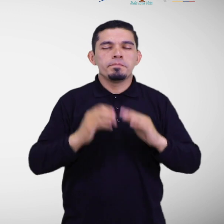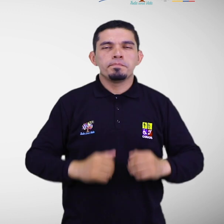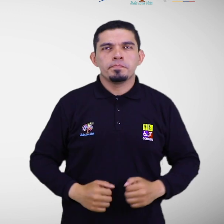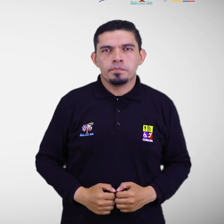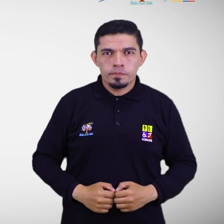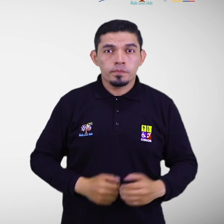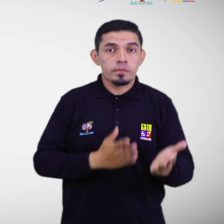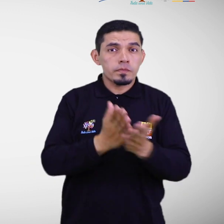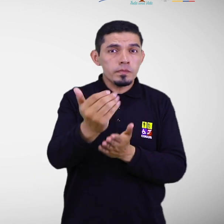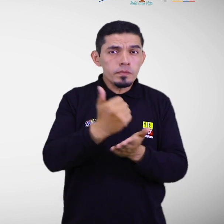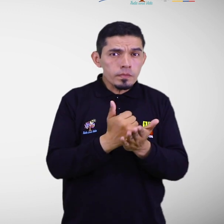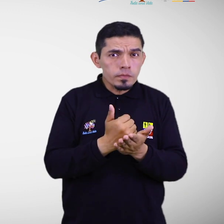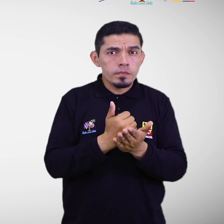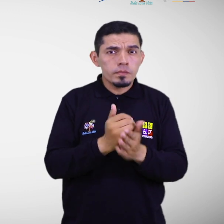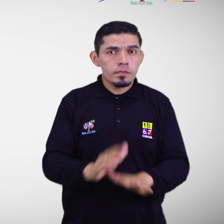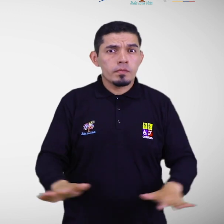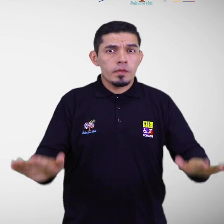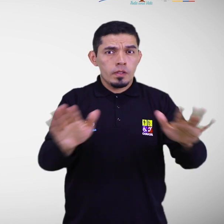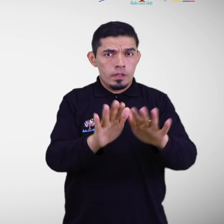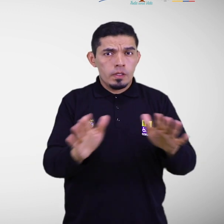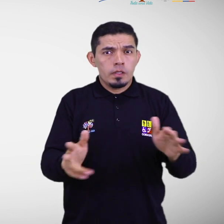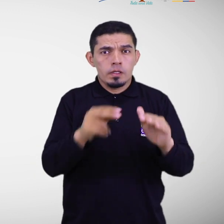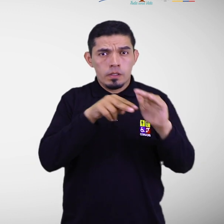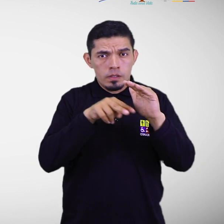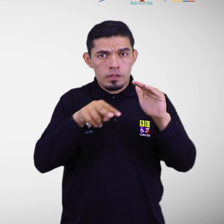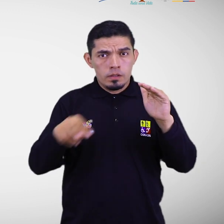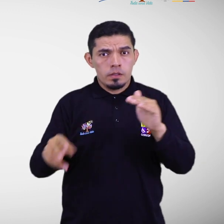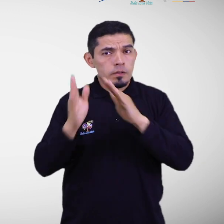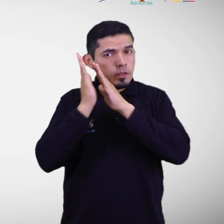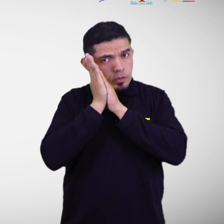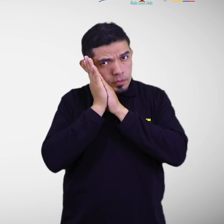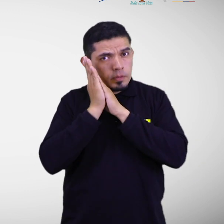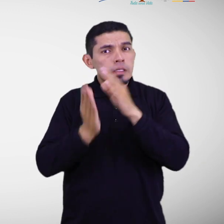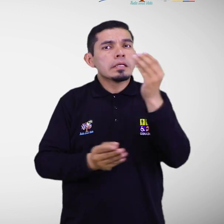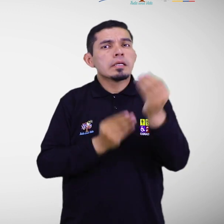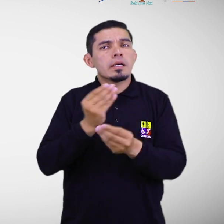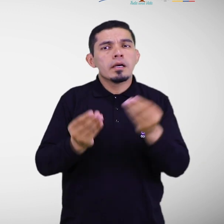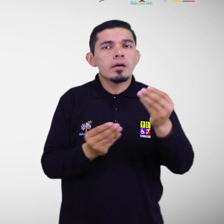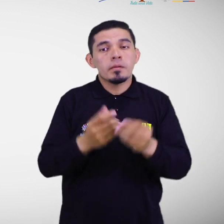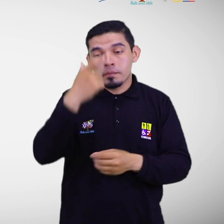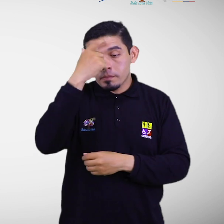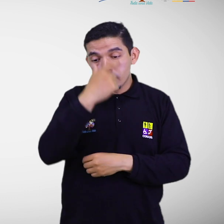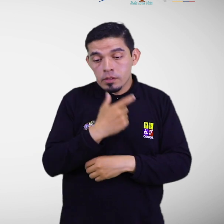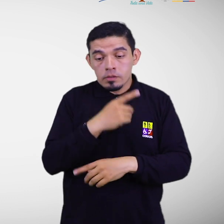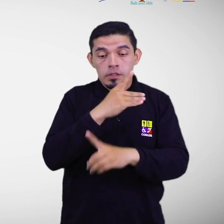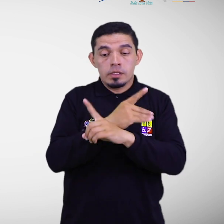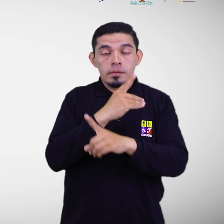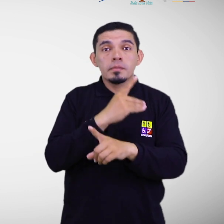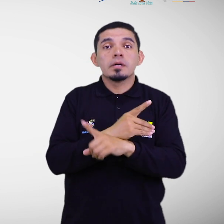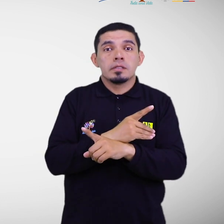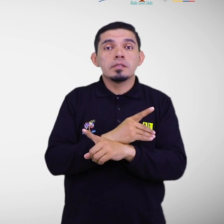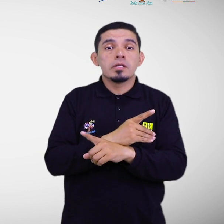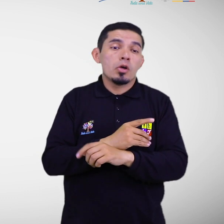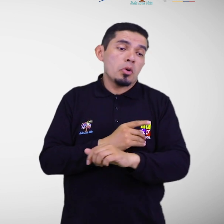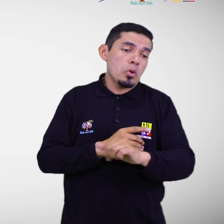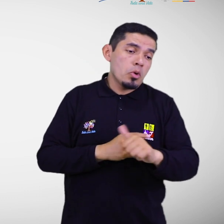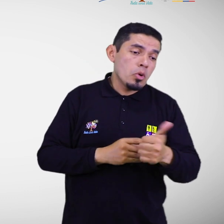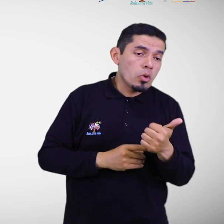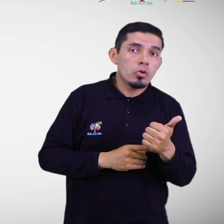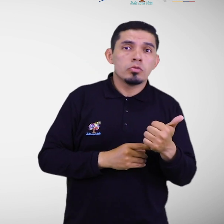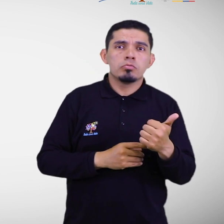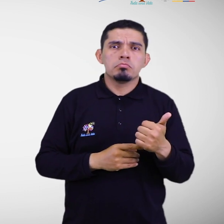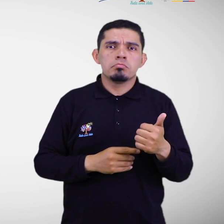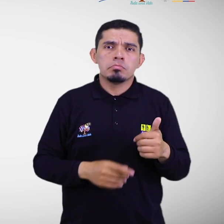La accesibilidad al medio físico en los alojamientos temporales permite que las personas con discapacidad y personas con